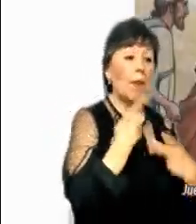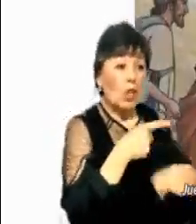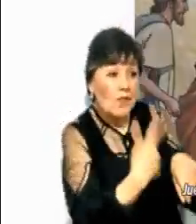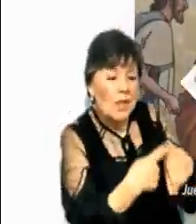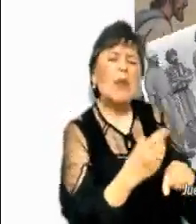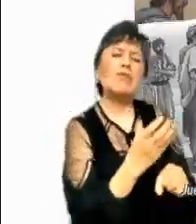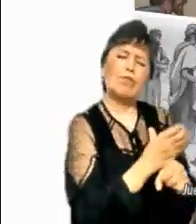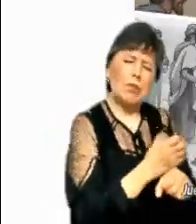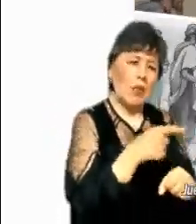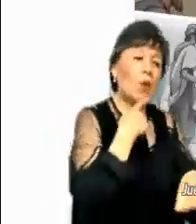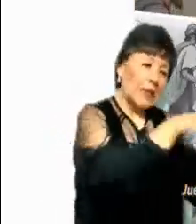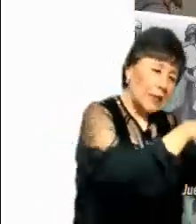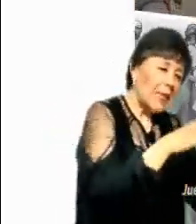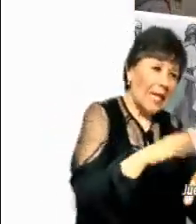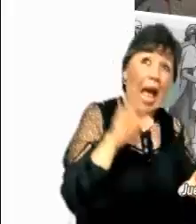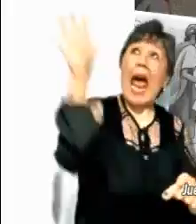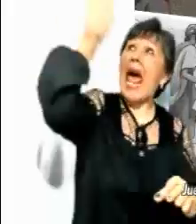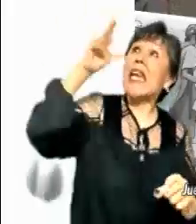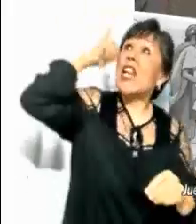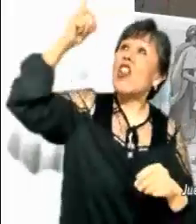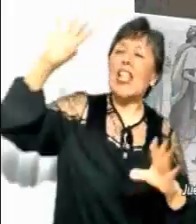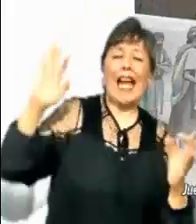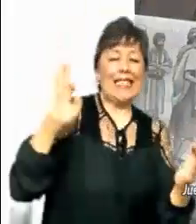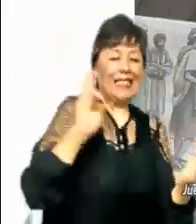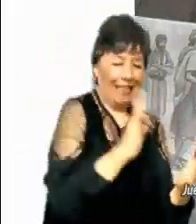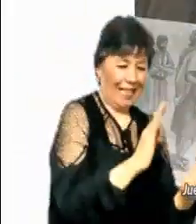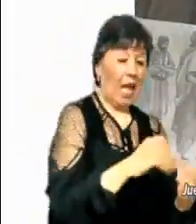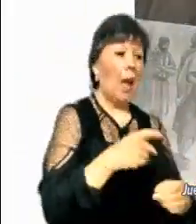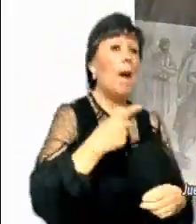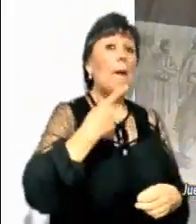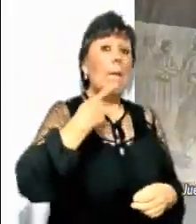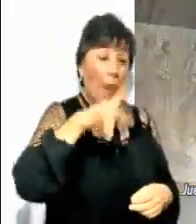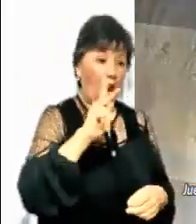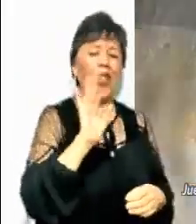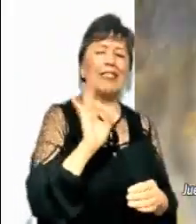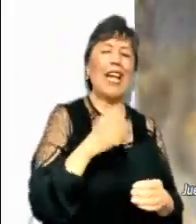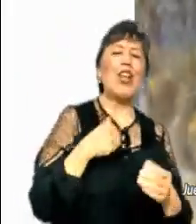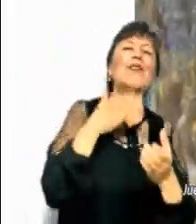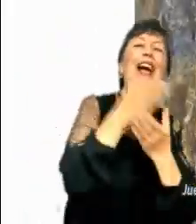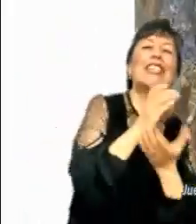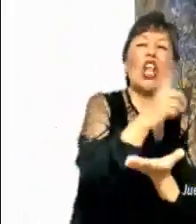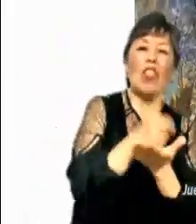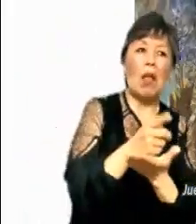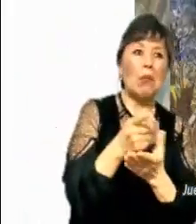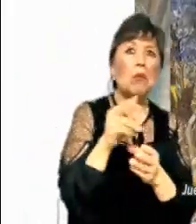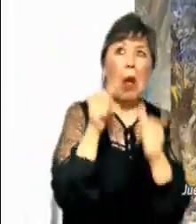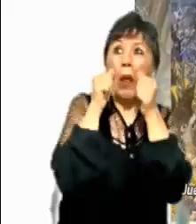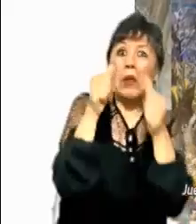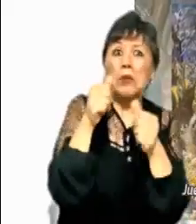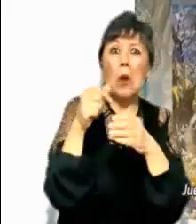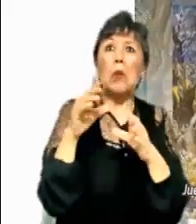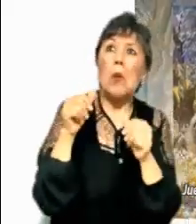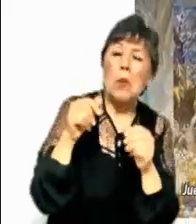haya y díganles, ya se acerca a ustedes el reino de Dios. Pero si entran en una ciudad y no los reciben,